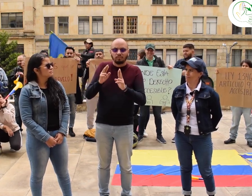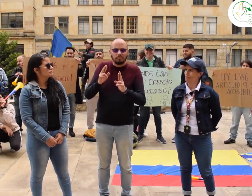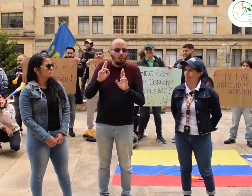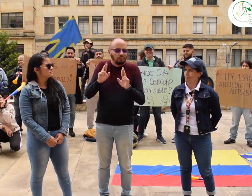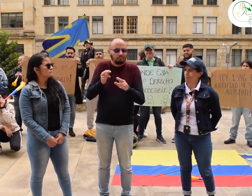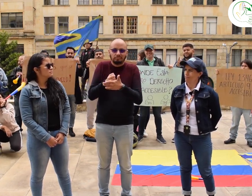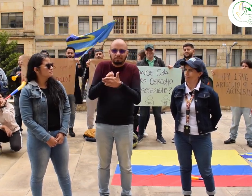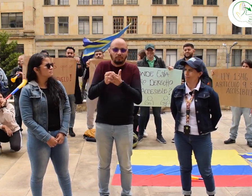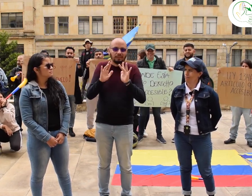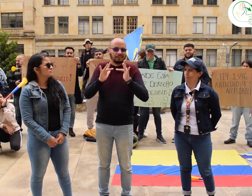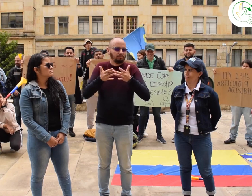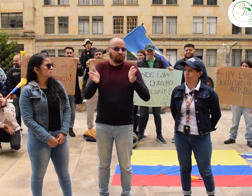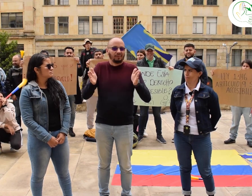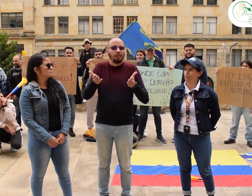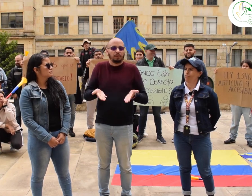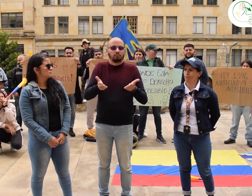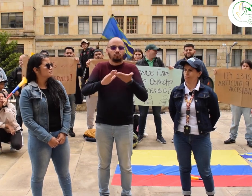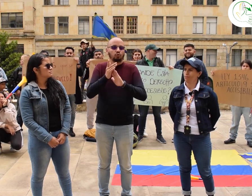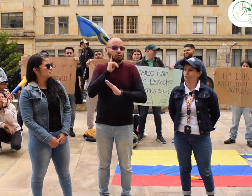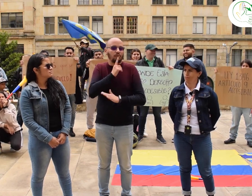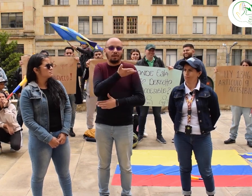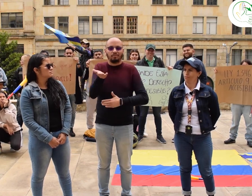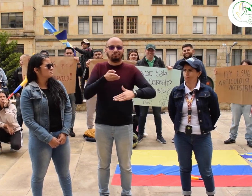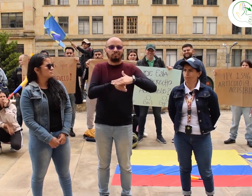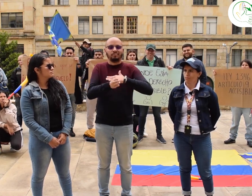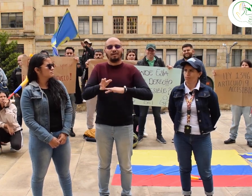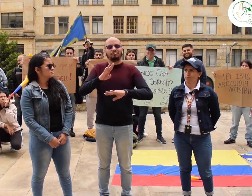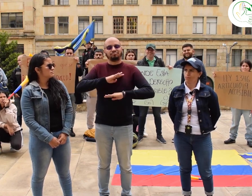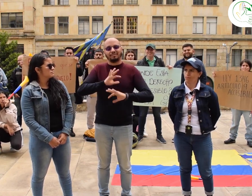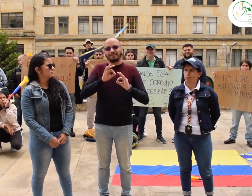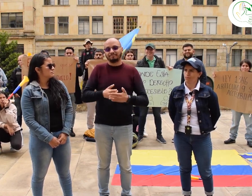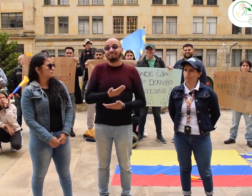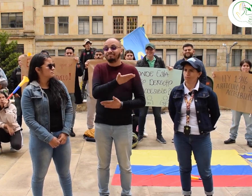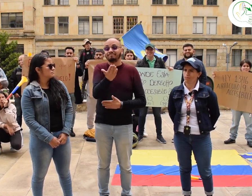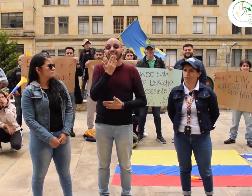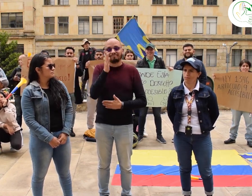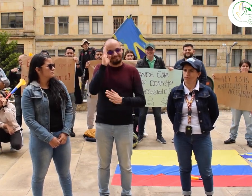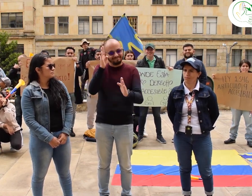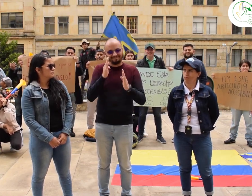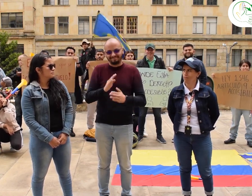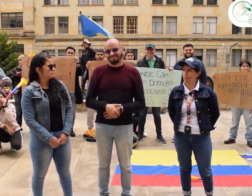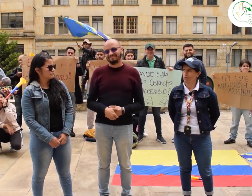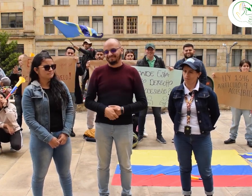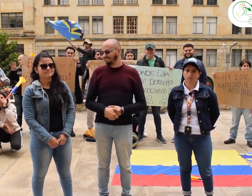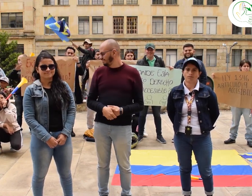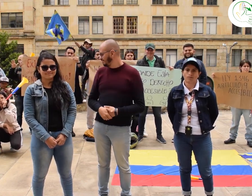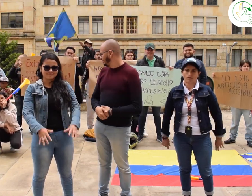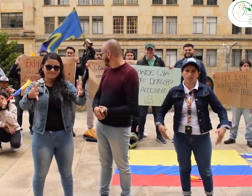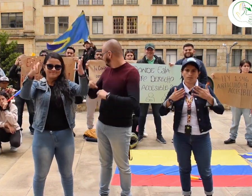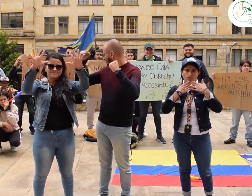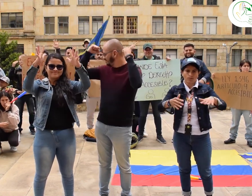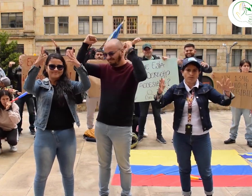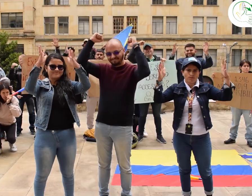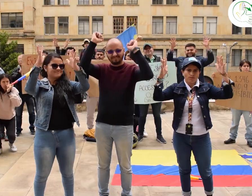nos envíen sus mensajes y todos nos unamos para la apertura del centro de relevo y la equiparación de derechos de las personas sordas. ¡Gracias!